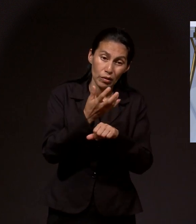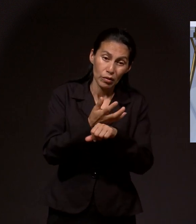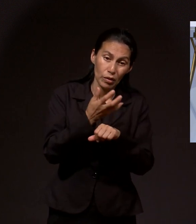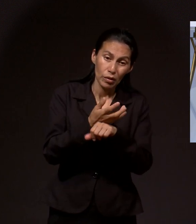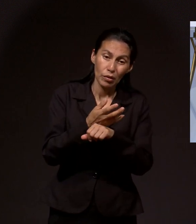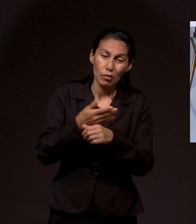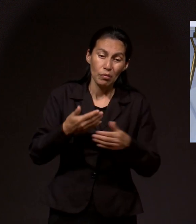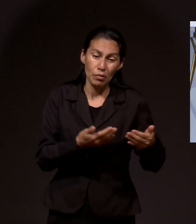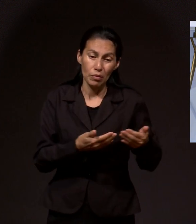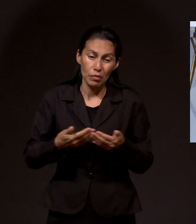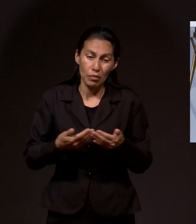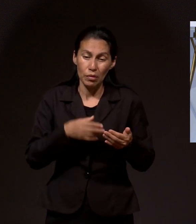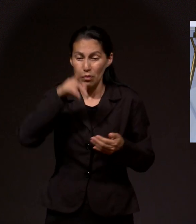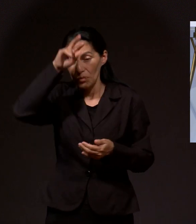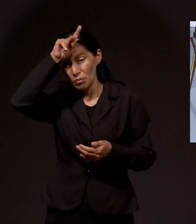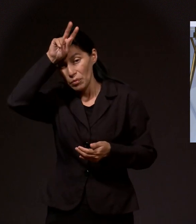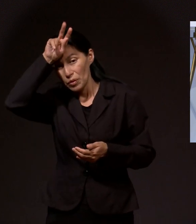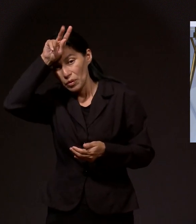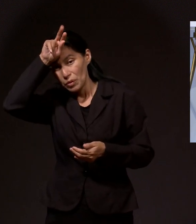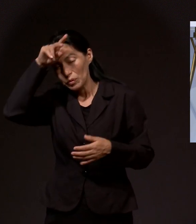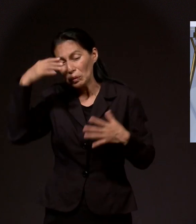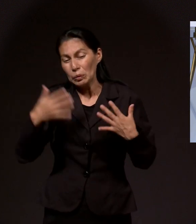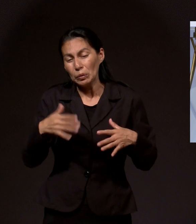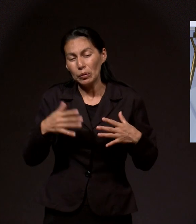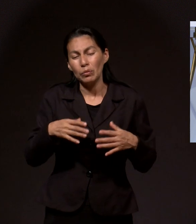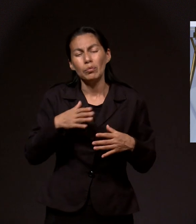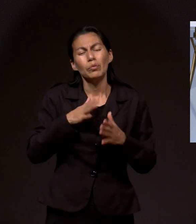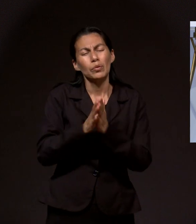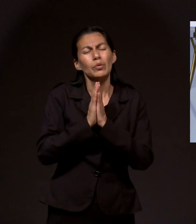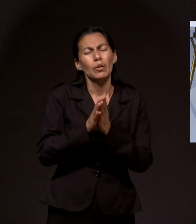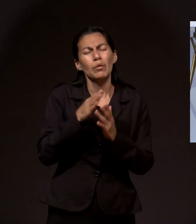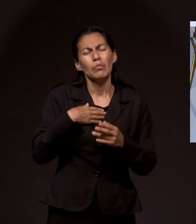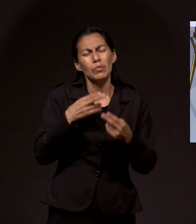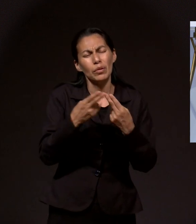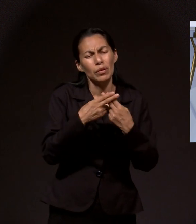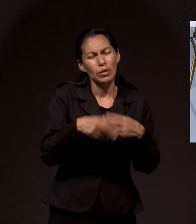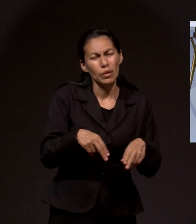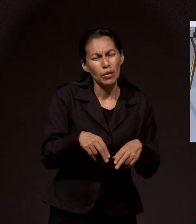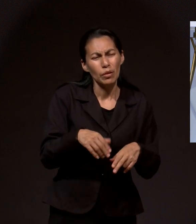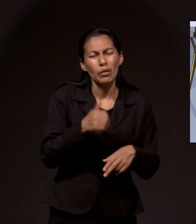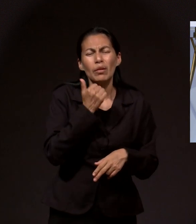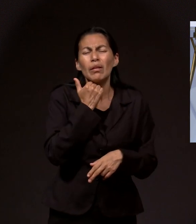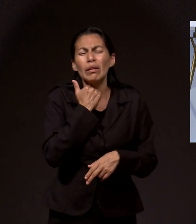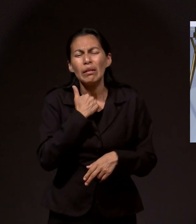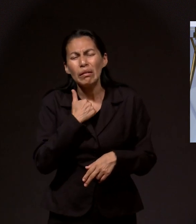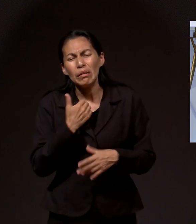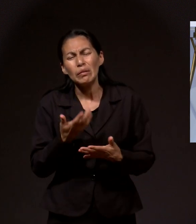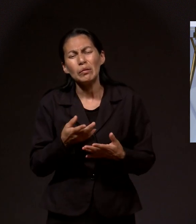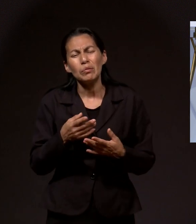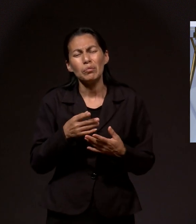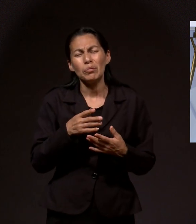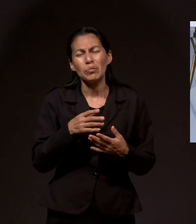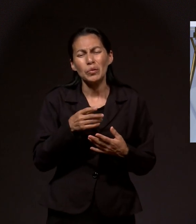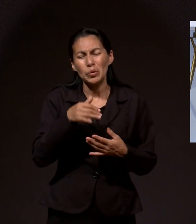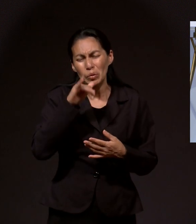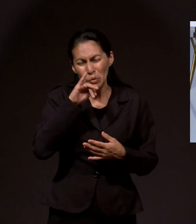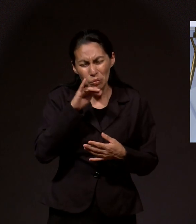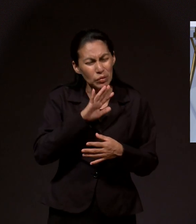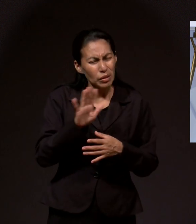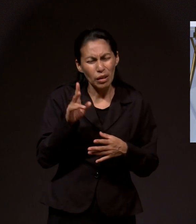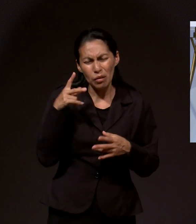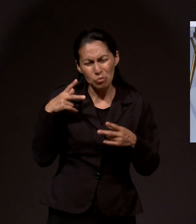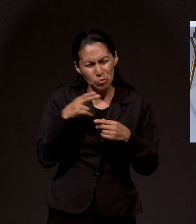También orar por mi nieto Jorge para que deje el alcohol. Gracias y que Dios los bendiga. Vamos a tomar en cuenta